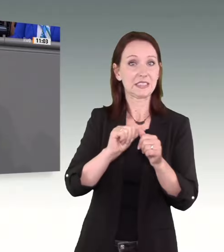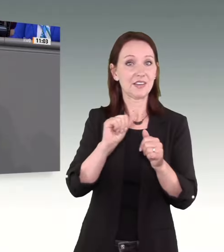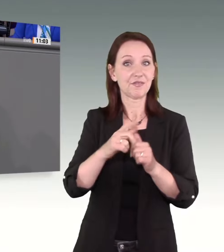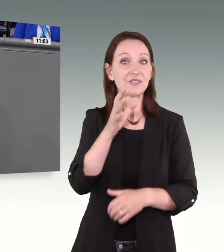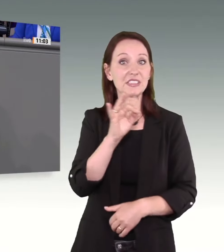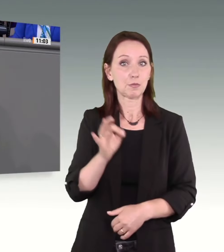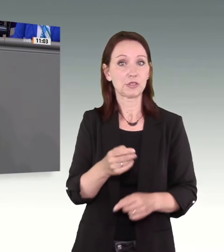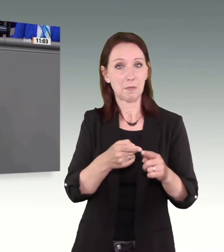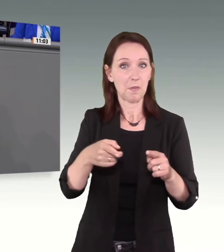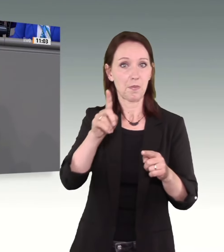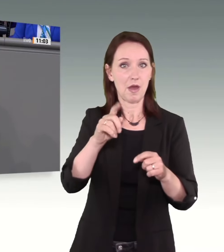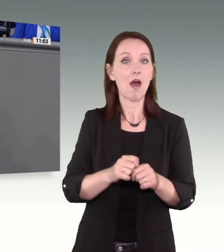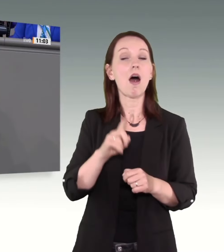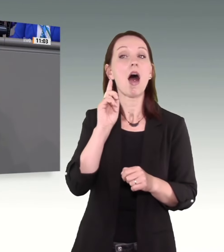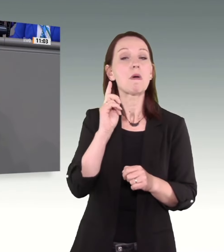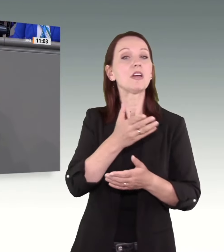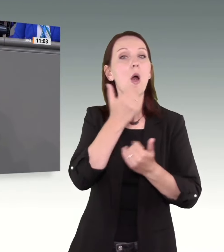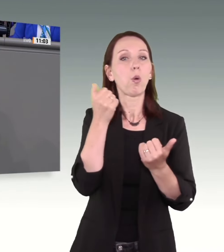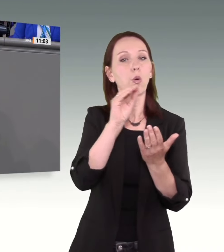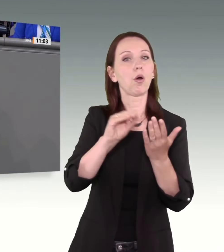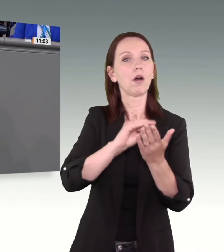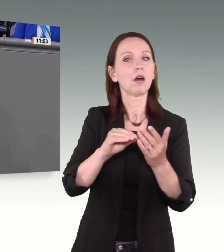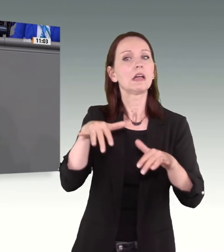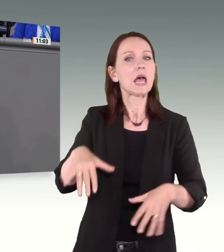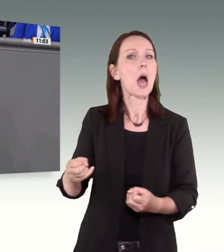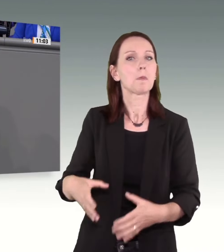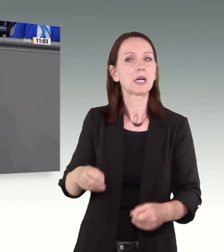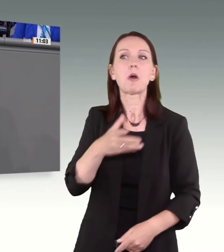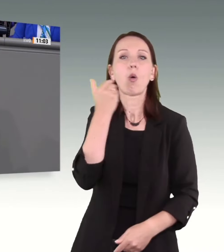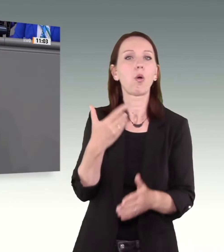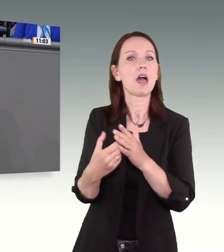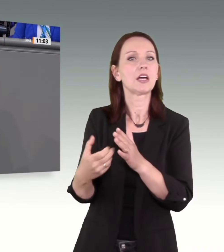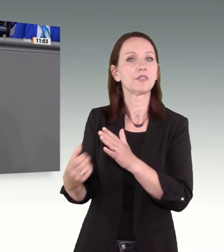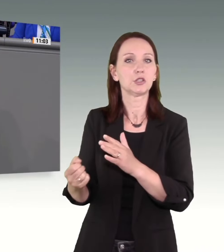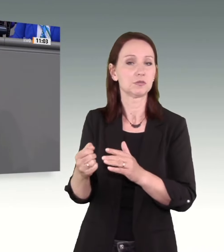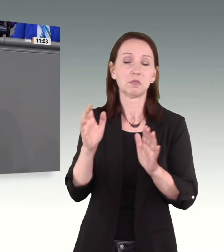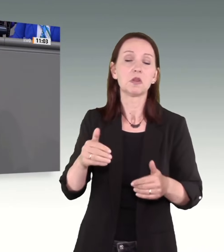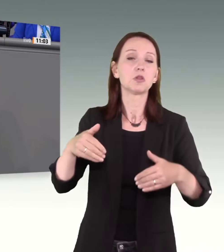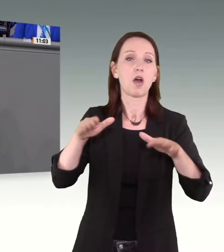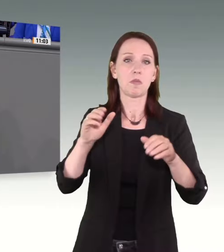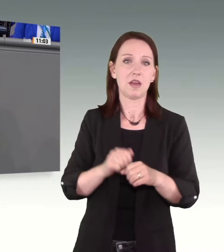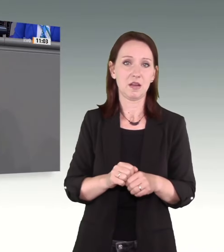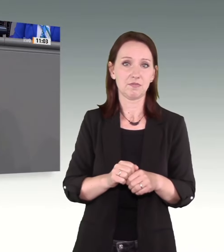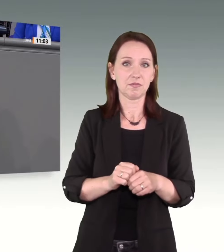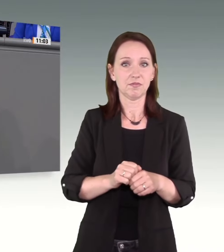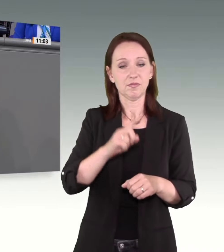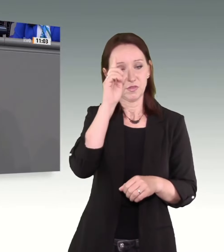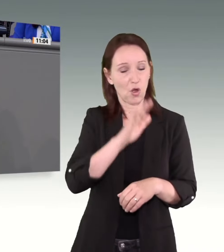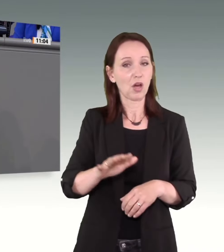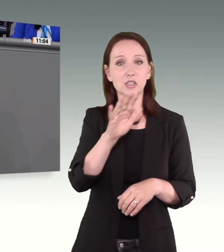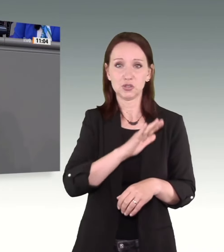Dunkelziffer ist noch viel höher. Jede dritte Frau in Deutschland wird mindestens einmal in ihrem Leben Opfer von Gewalt.